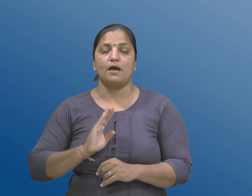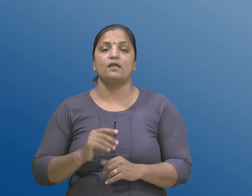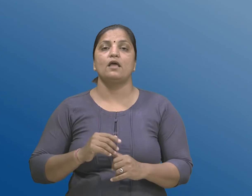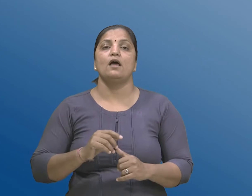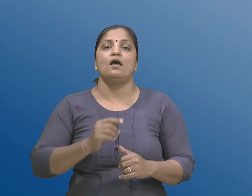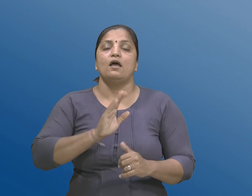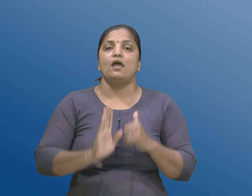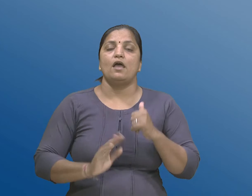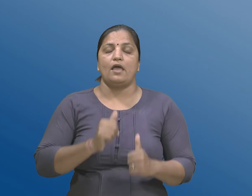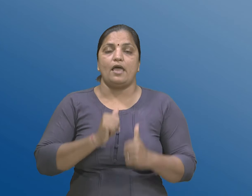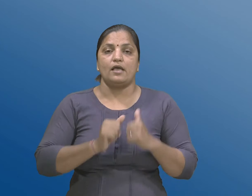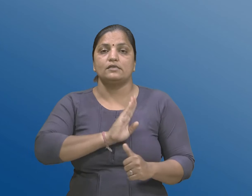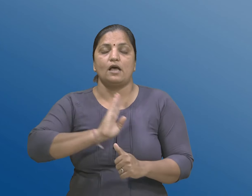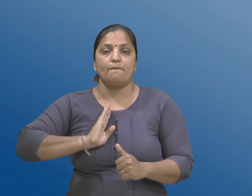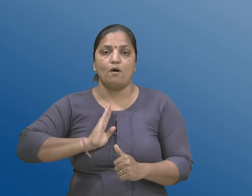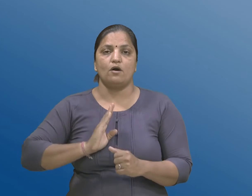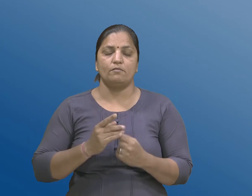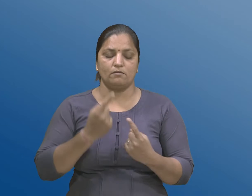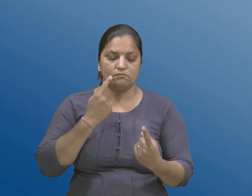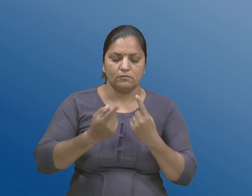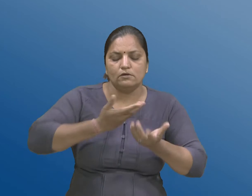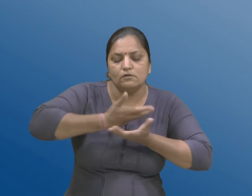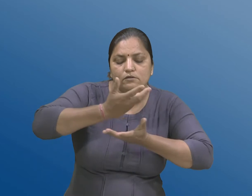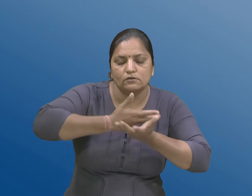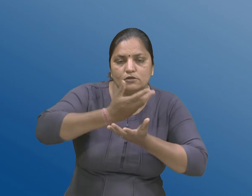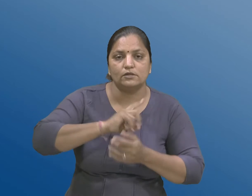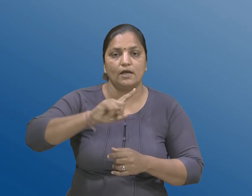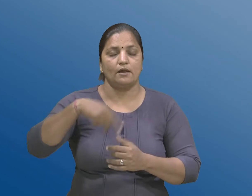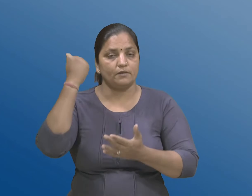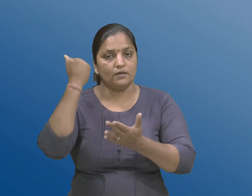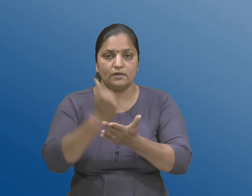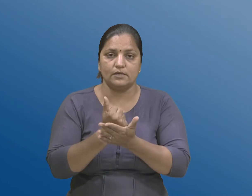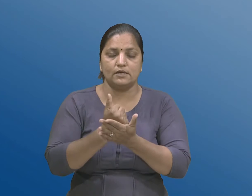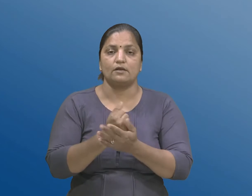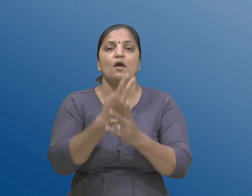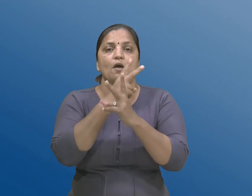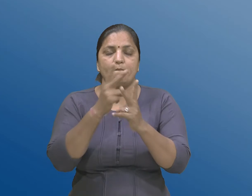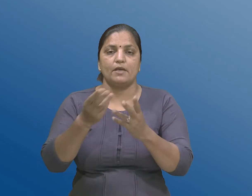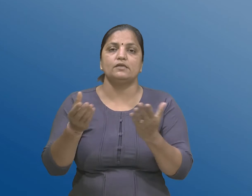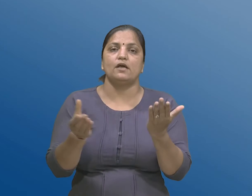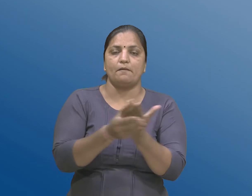परिक्षक ना परामर्षन मा निर्धारित कर्या मुझबना अन्य पत्रको तैयार करशे